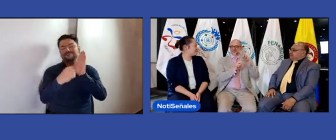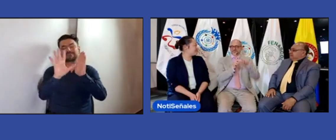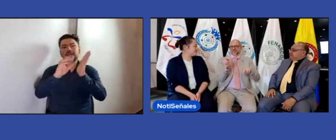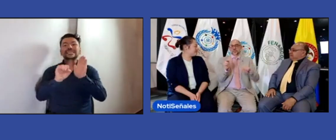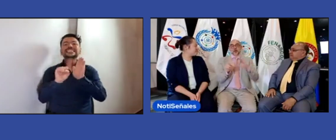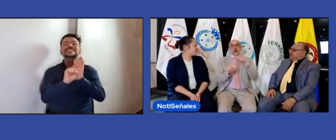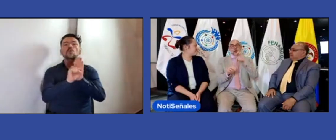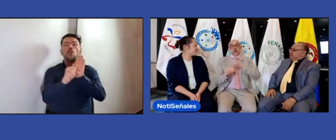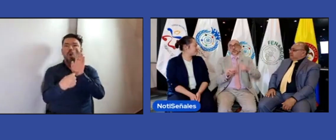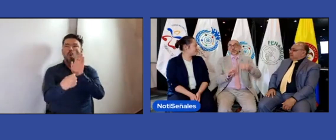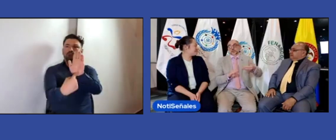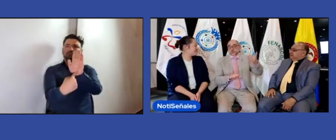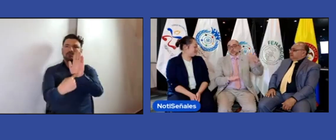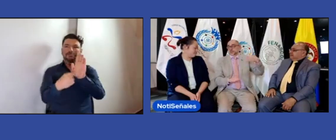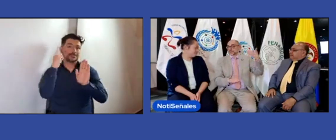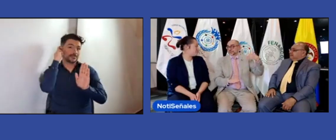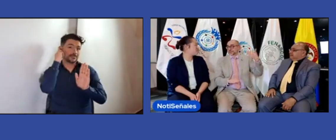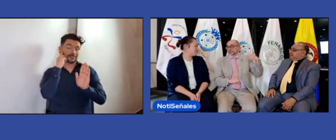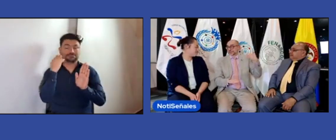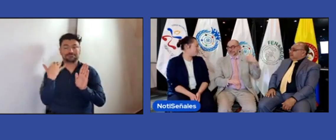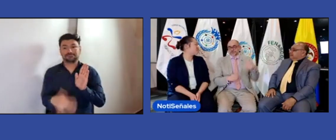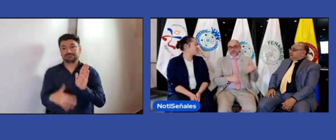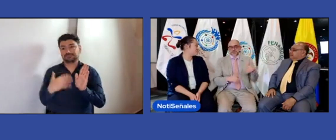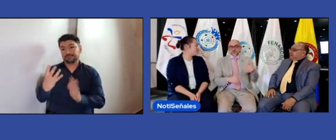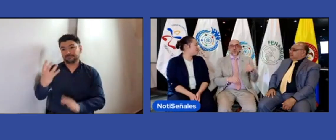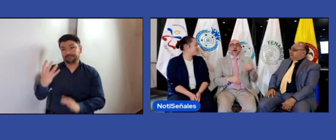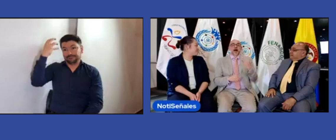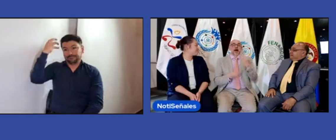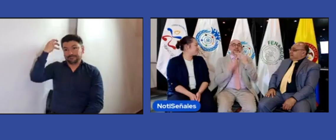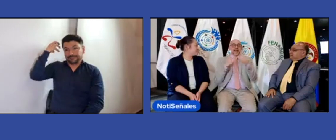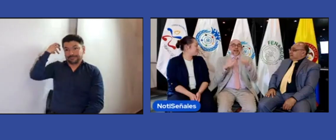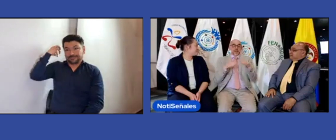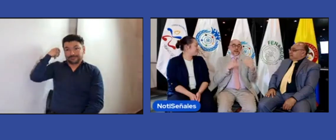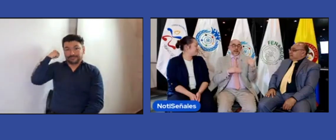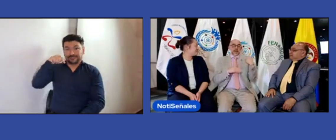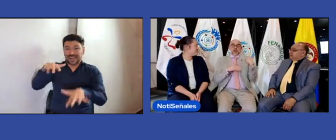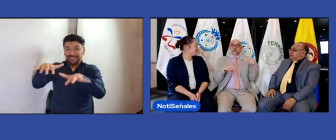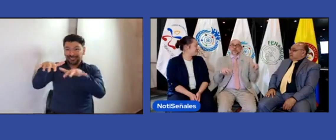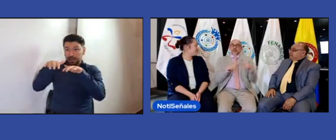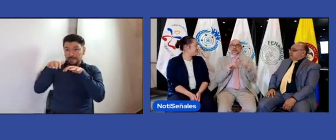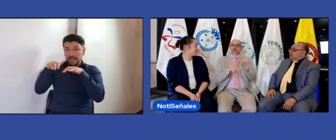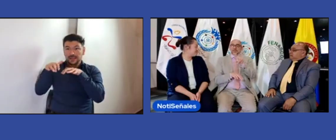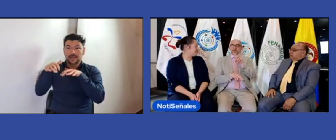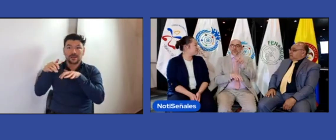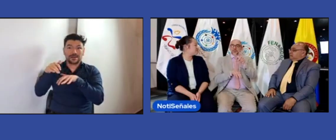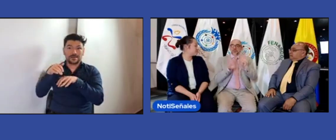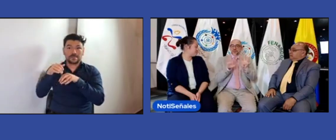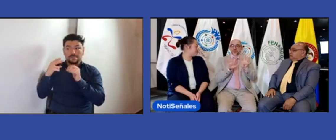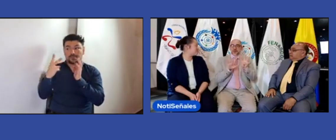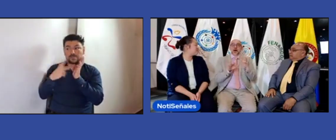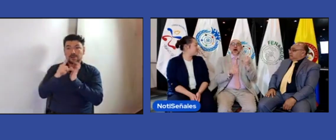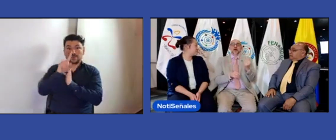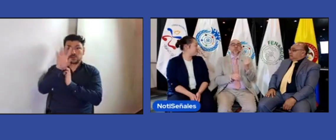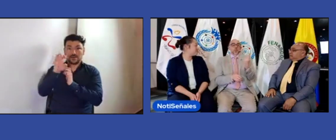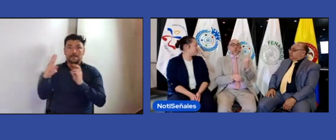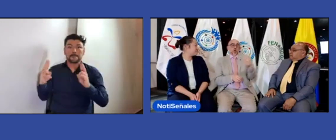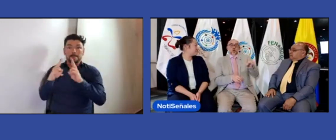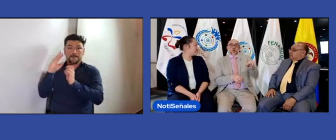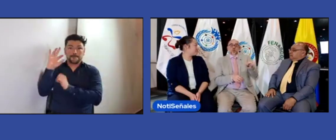bueno ese tema del ícono es un ícono pues también que es bastante viejo en la asamblea que tuvimos en